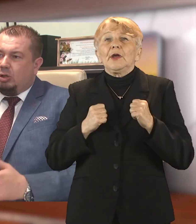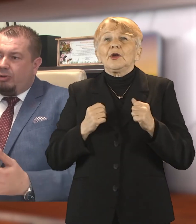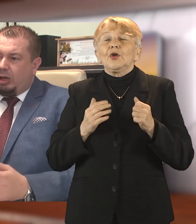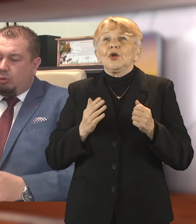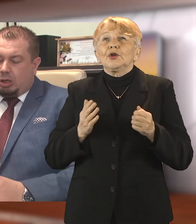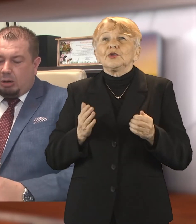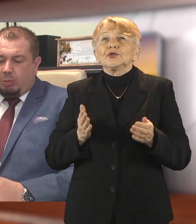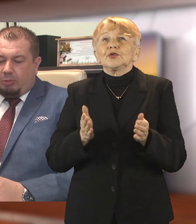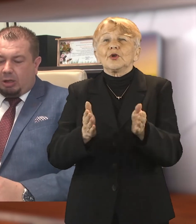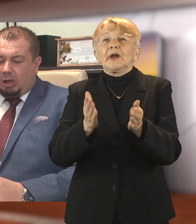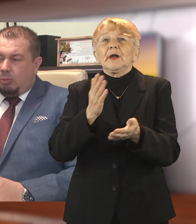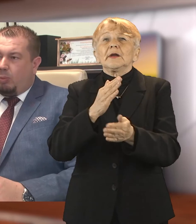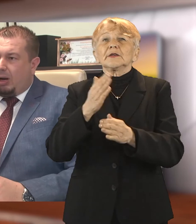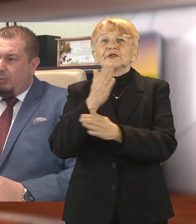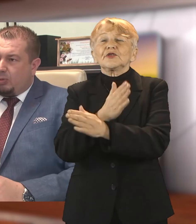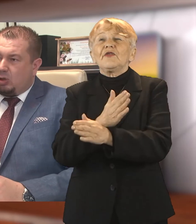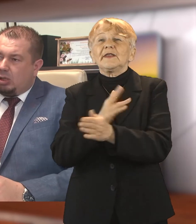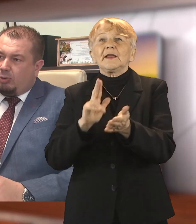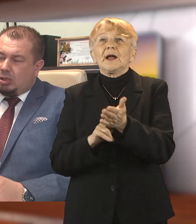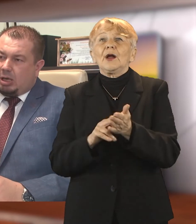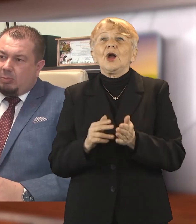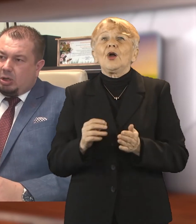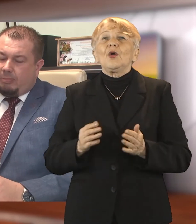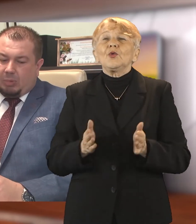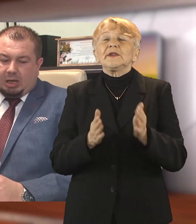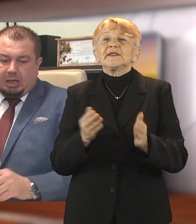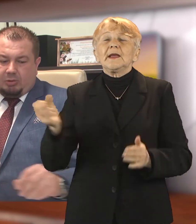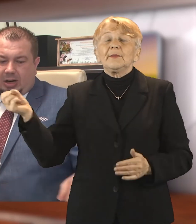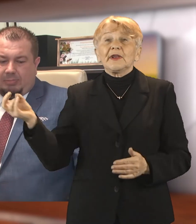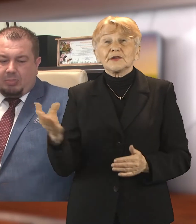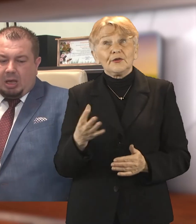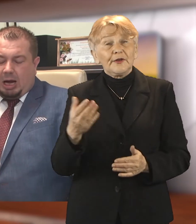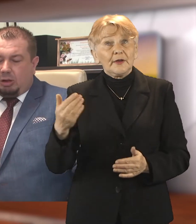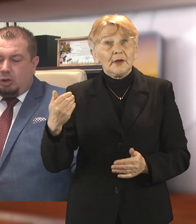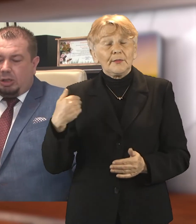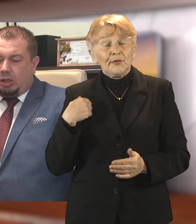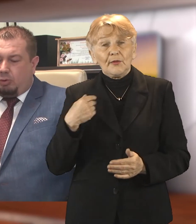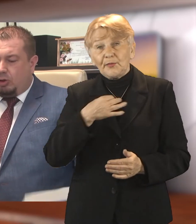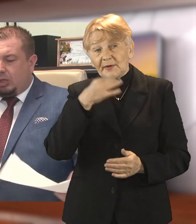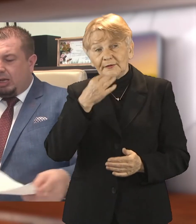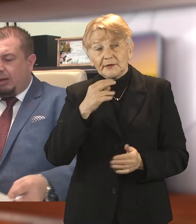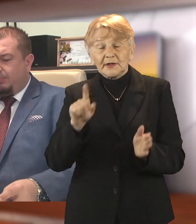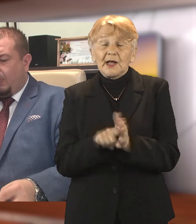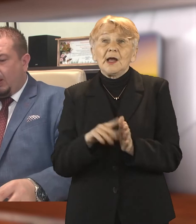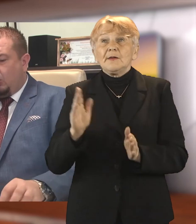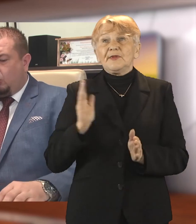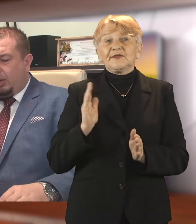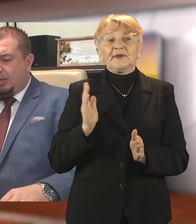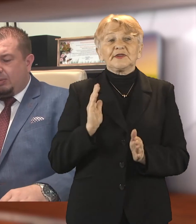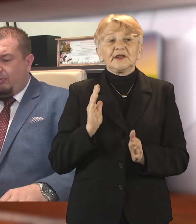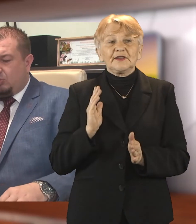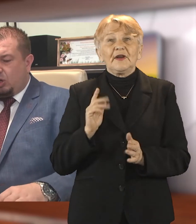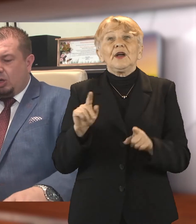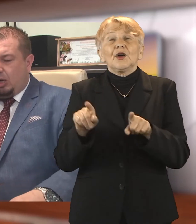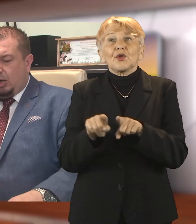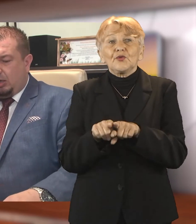dofinansowanie, które deklaruje powiat, poprawi bezpieczeństwo i to zadanie będzie realizowane. Ale to nie jedyne również zadanie, które